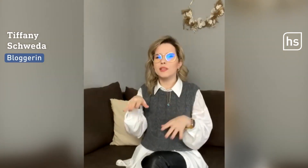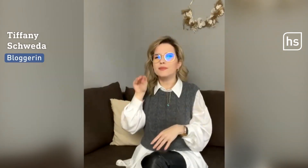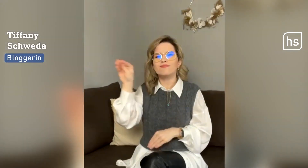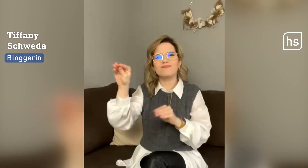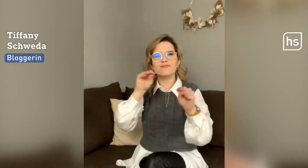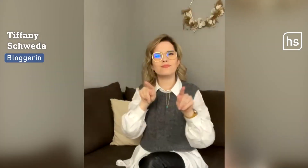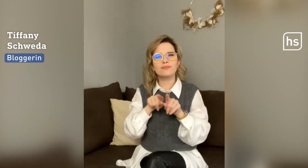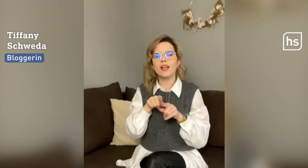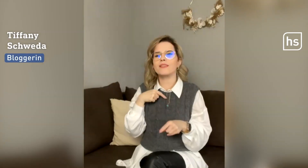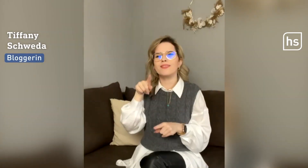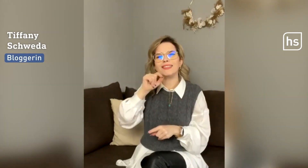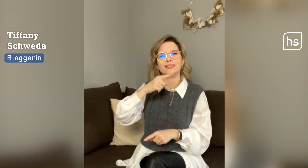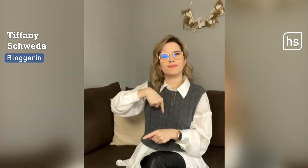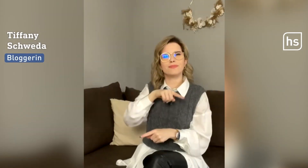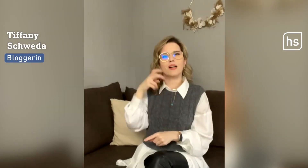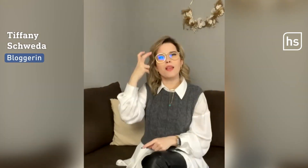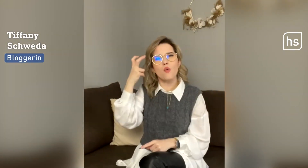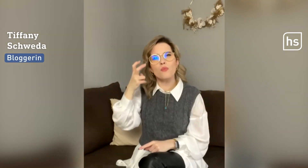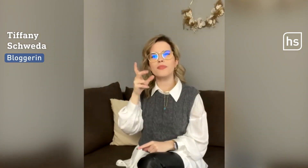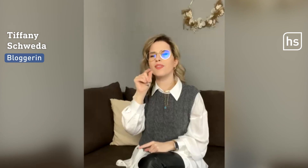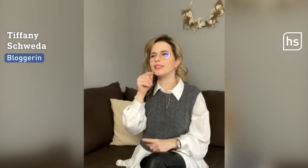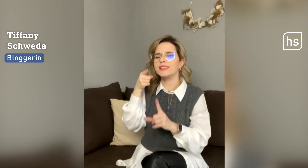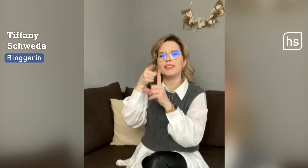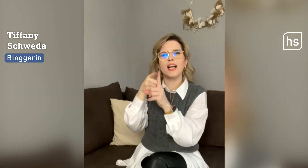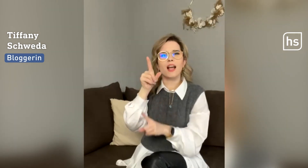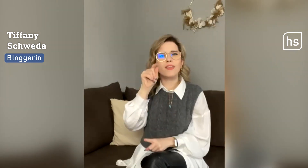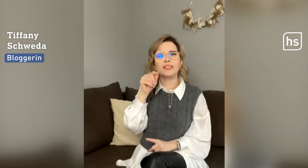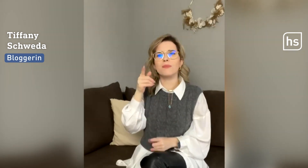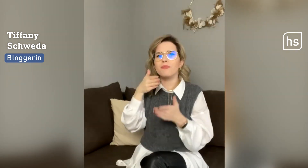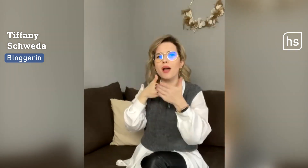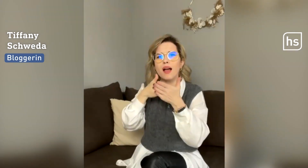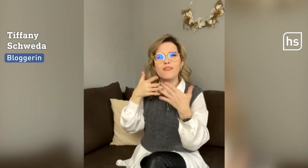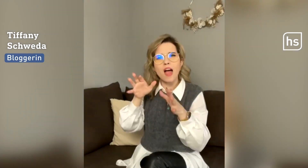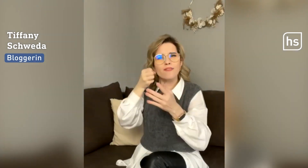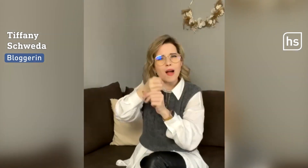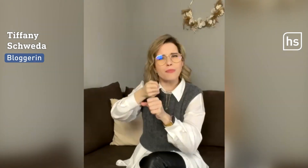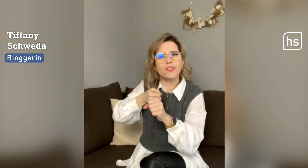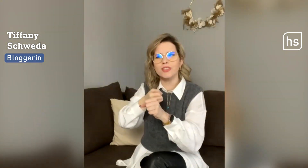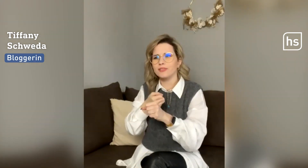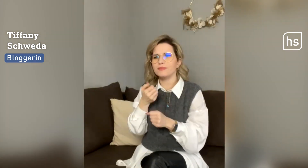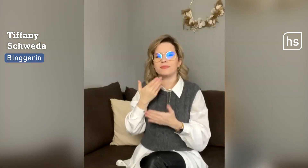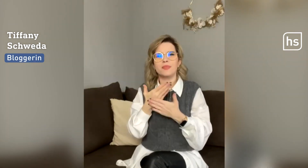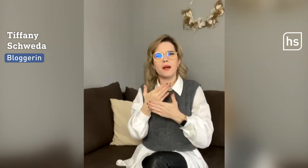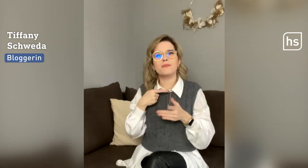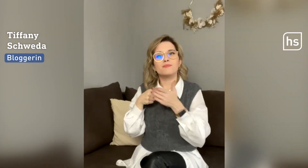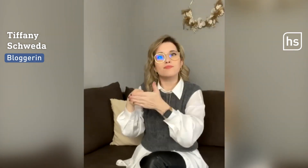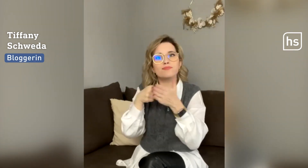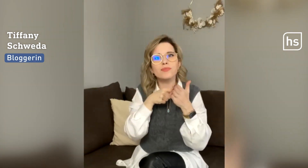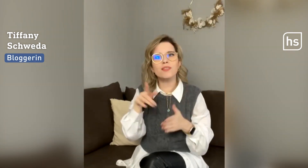unseren Kampf um Barrierefreiheit aufzuklären und damit vielleicht dazu beizutragen, dass man uns besser versteht und sich in uns hineinversetzen kann. Vielleicht